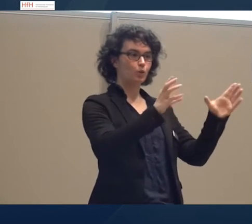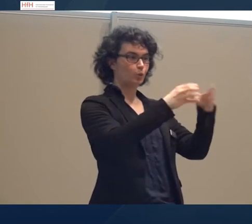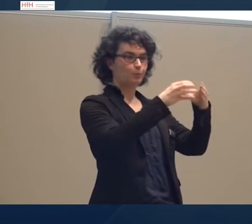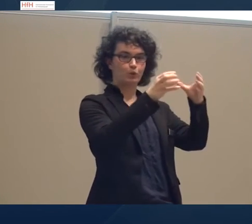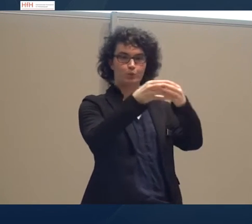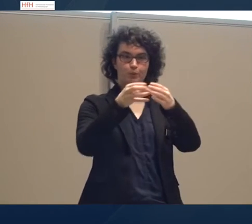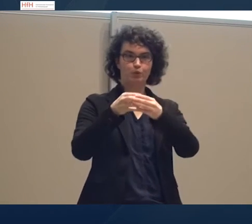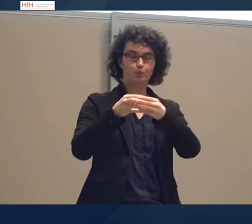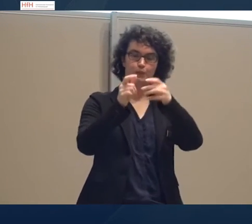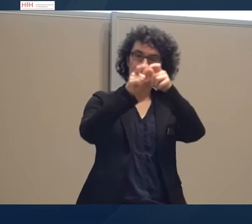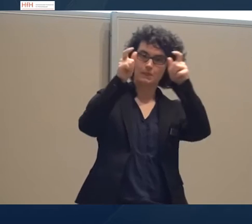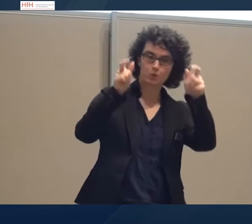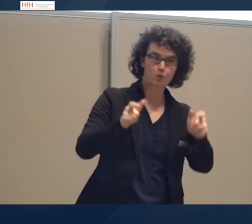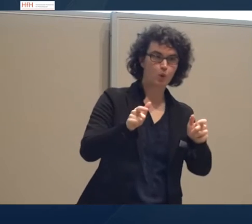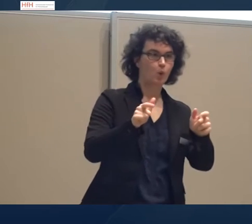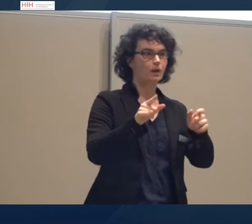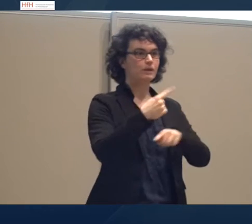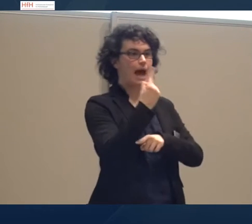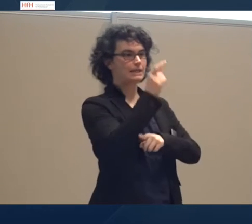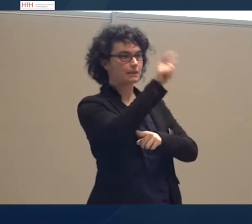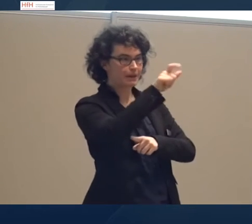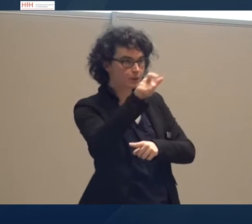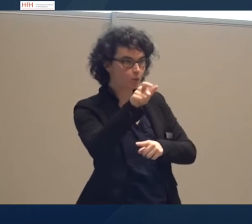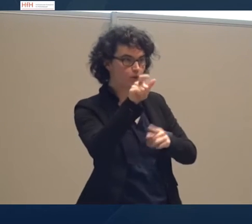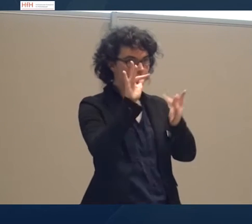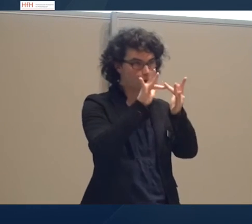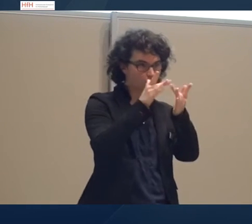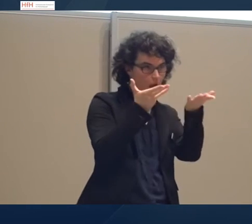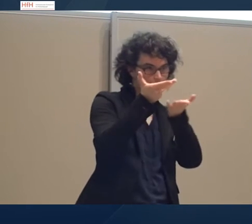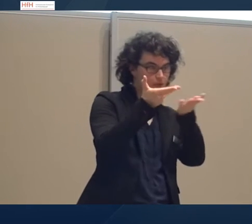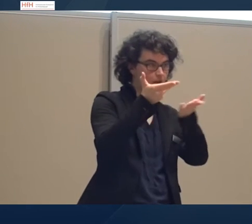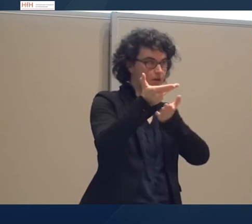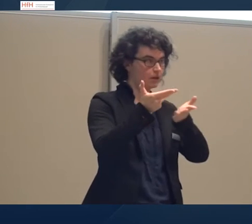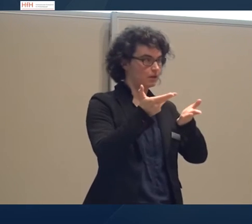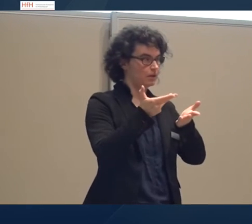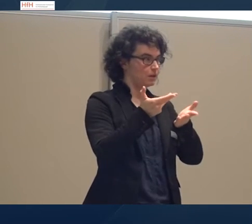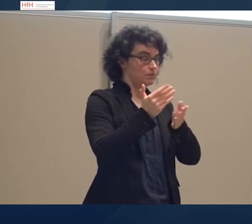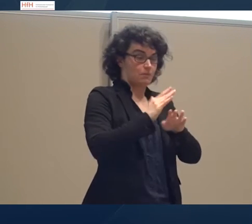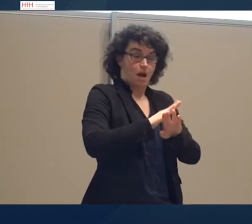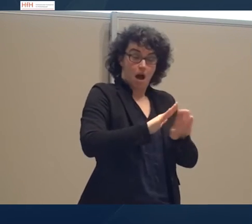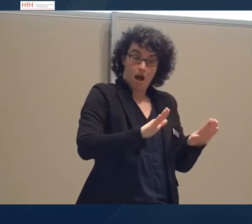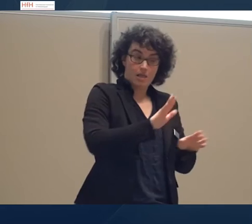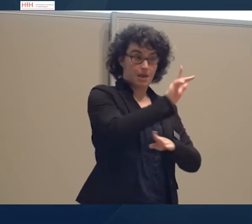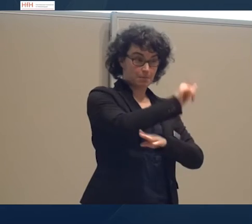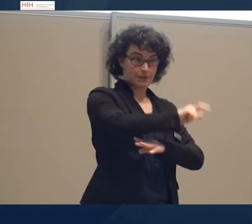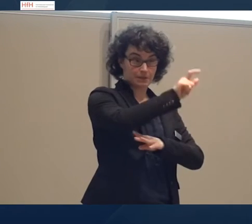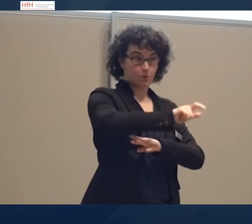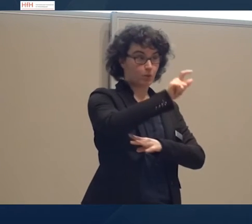Institutionen, Einzelpersonen. Alle von diesen Personen sind gehörlos